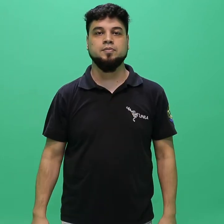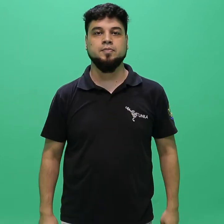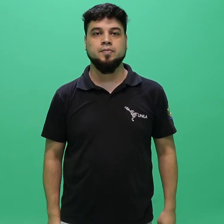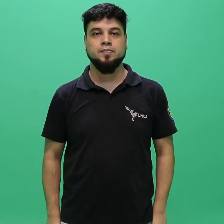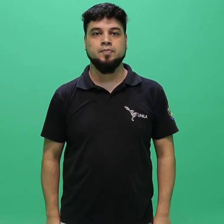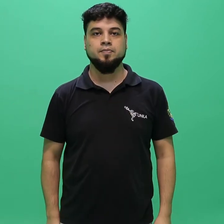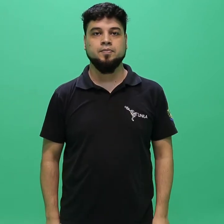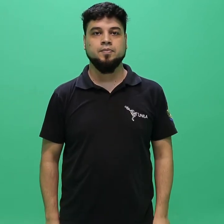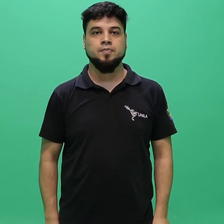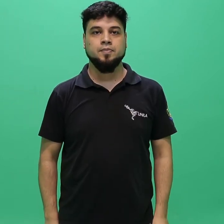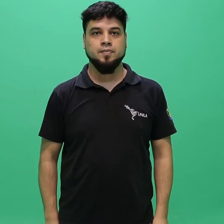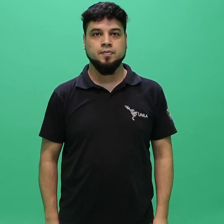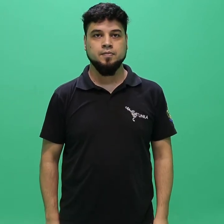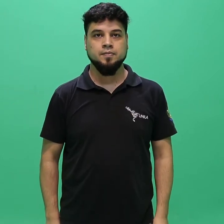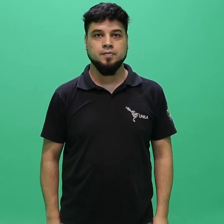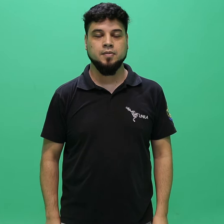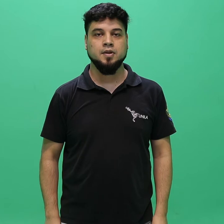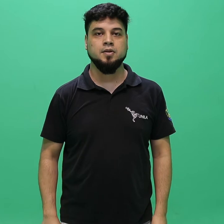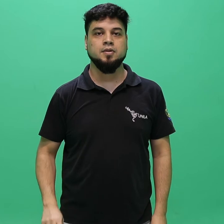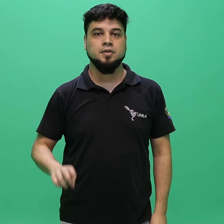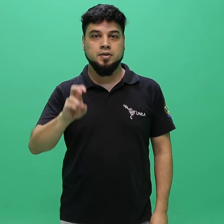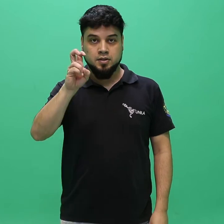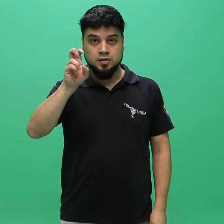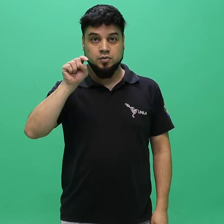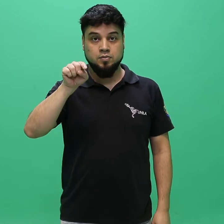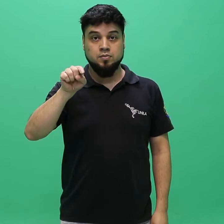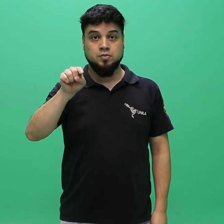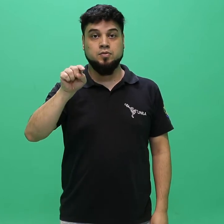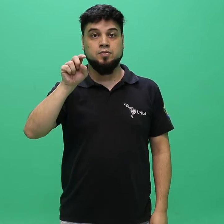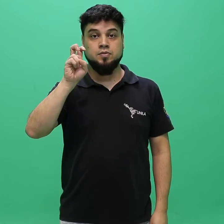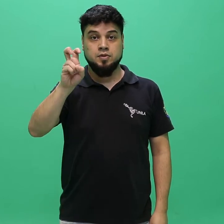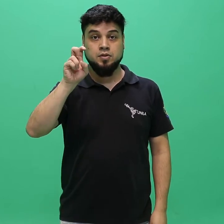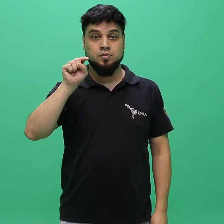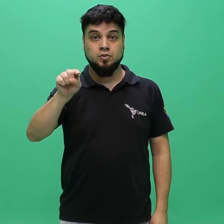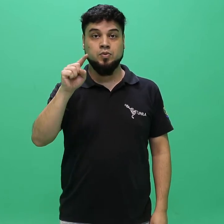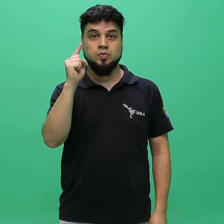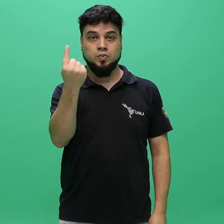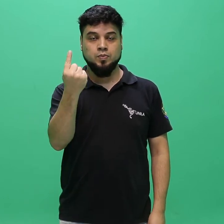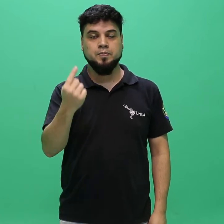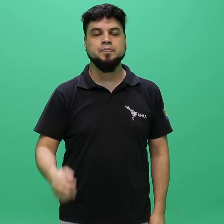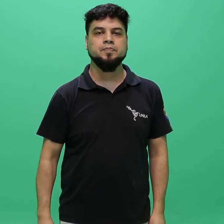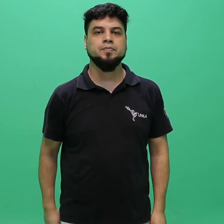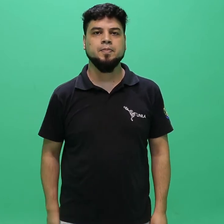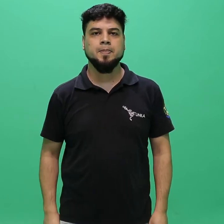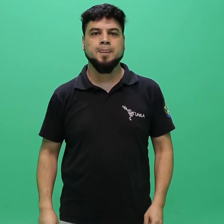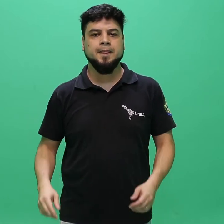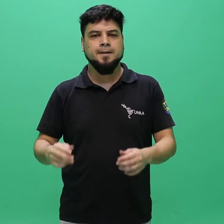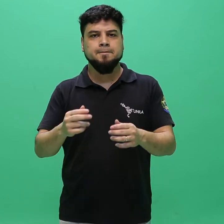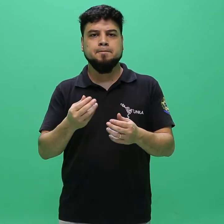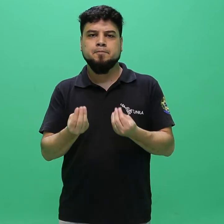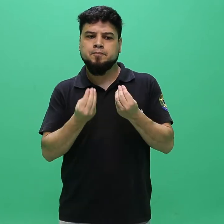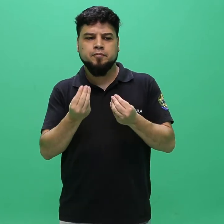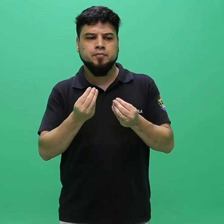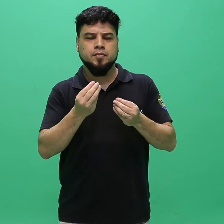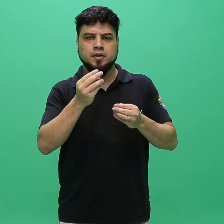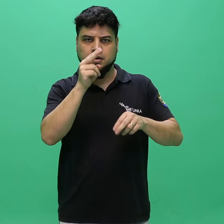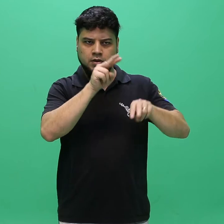5.5.1. As formas de avaliação, as quais serão submetidos os